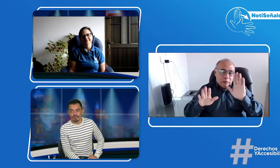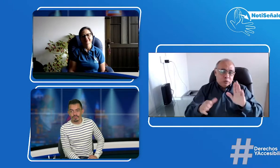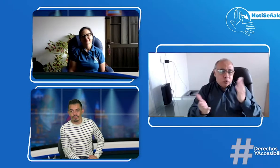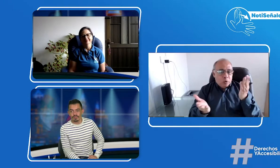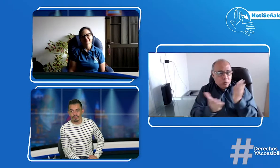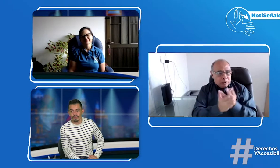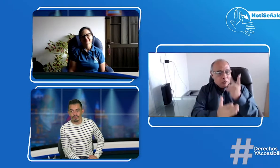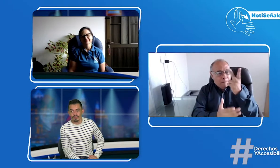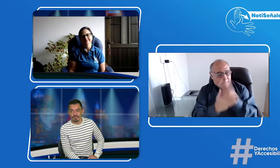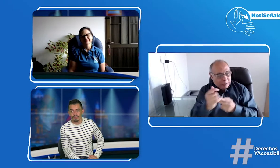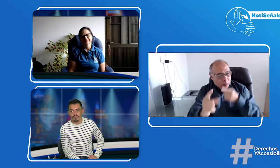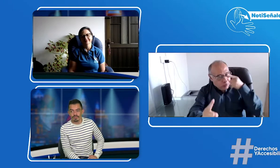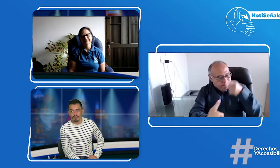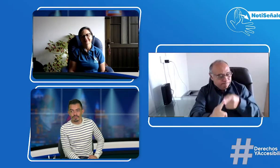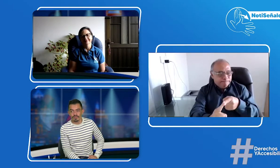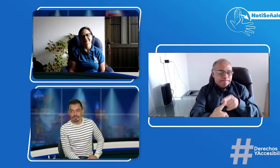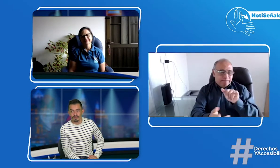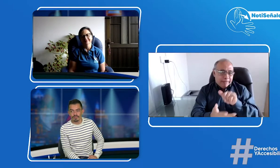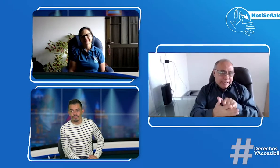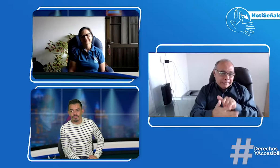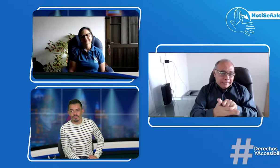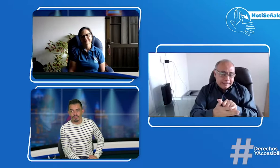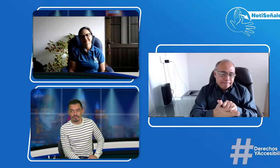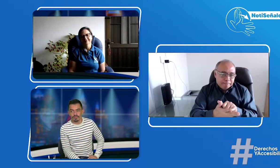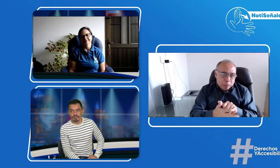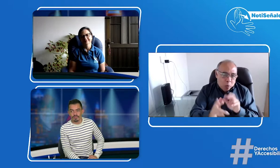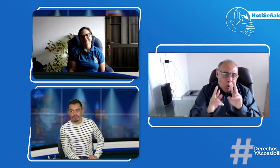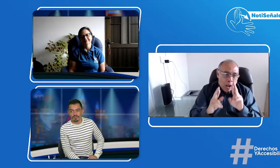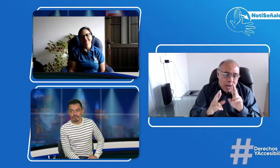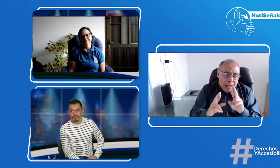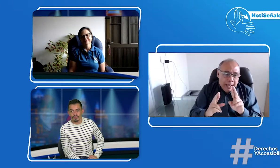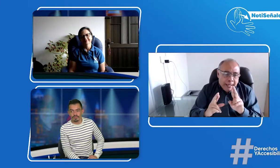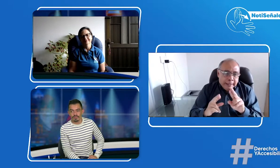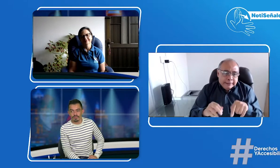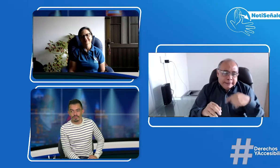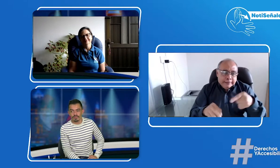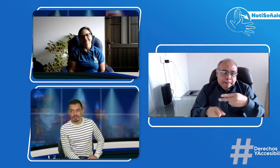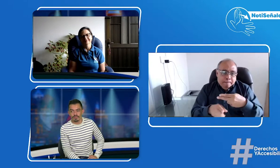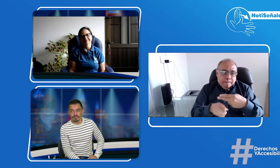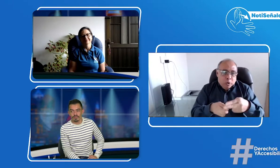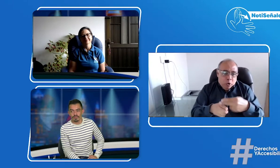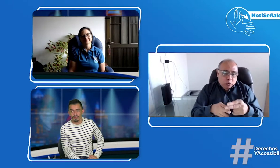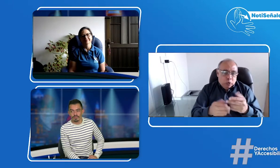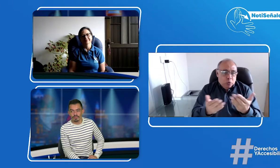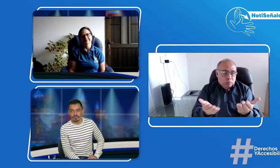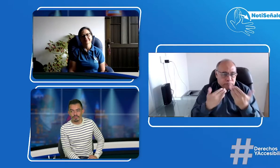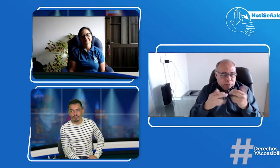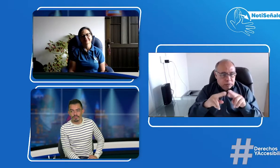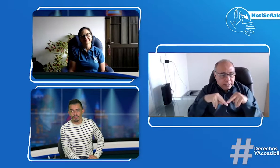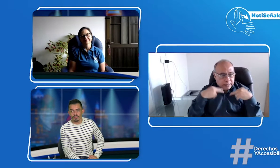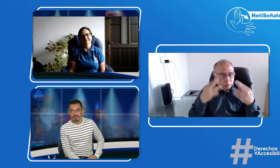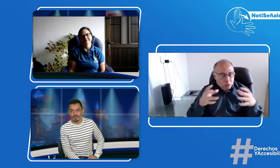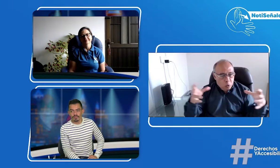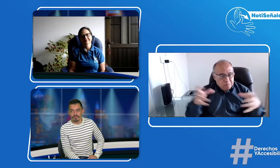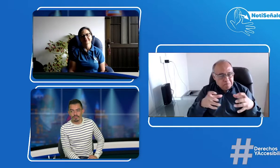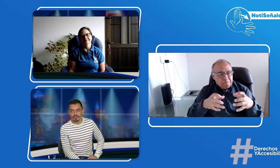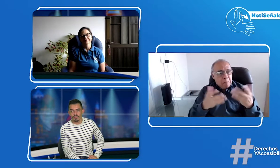Entonces, que hablemos de esa política pública de discapacidad y que se incluye allí pues la educación bilingüe y cultural para personas